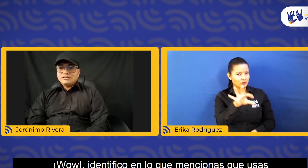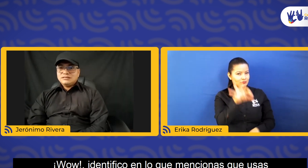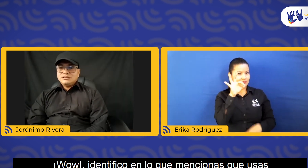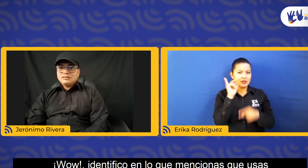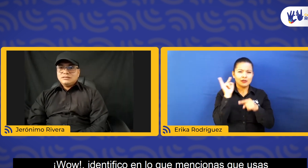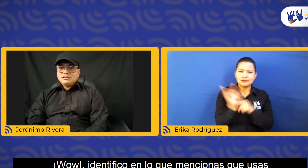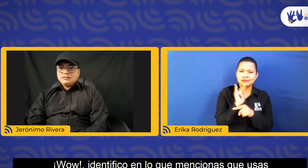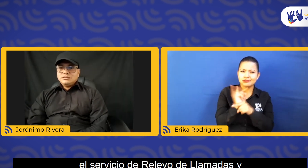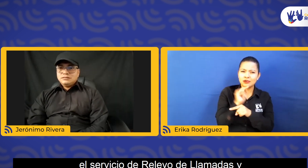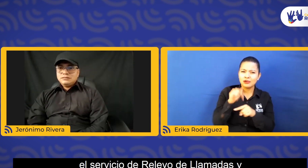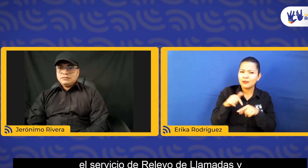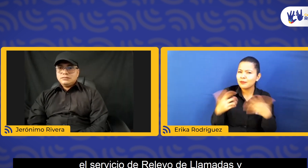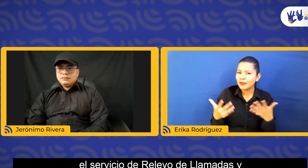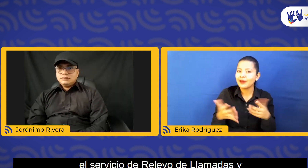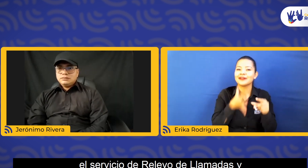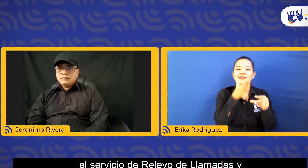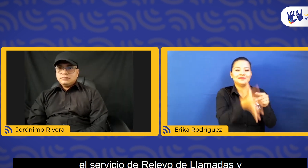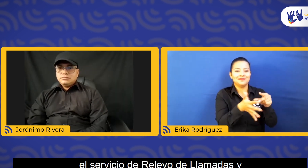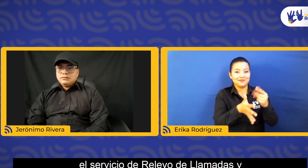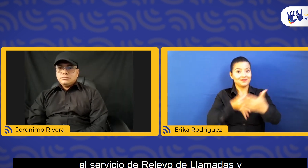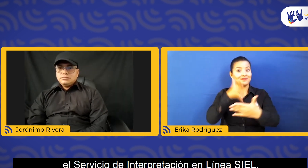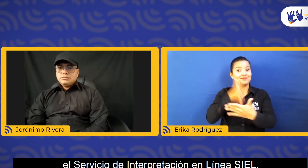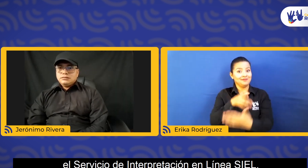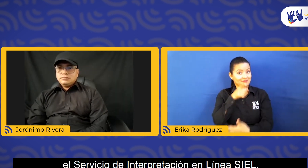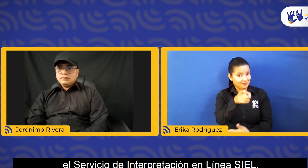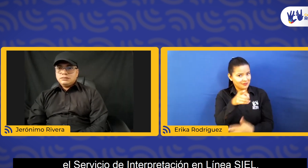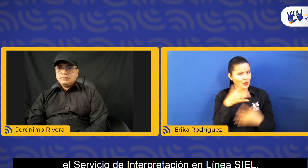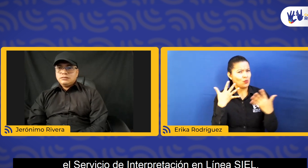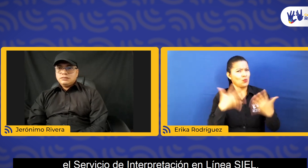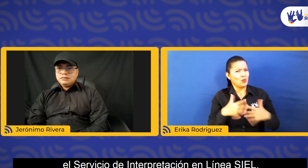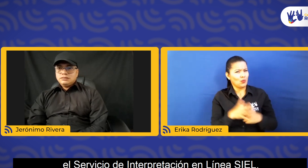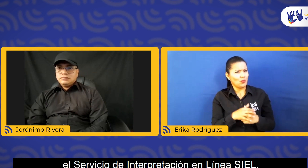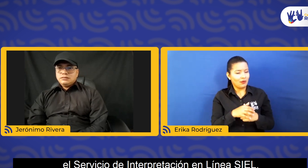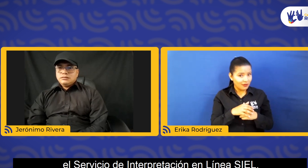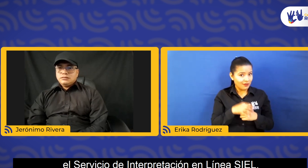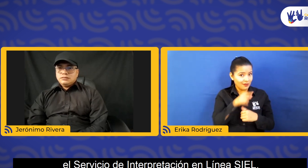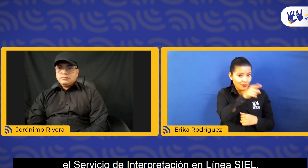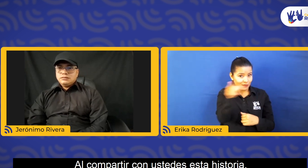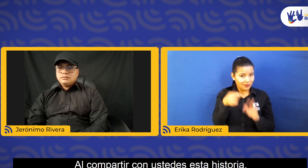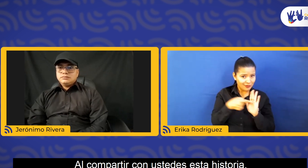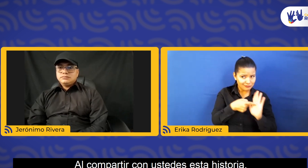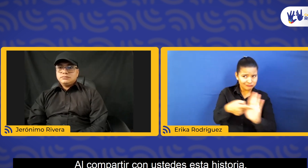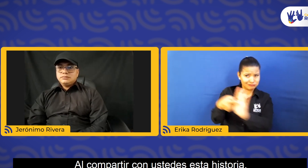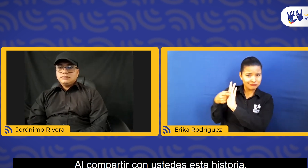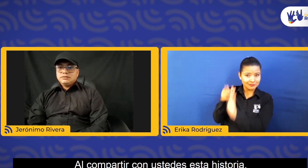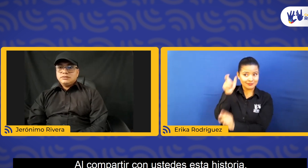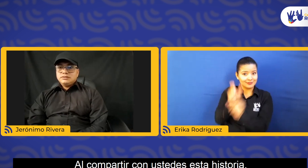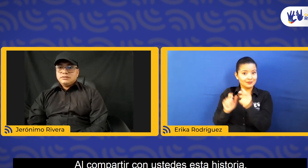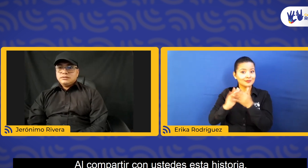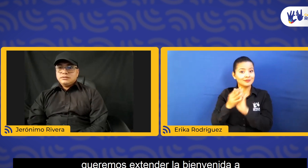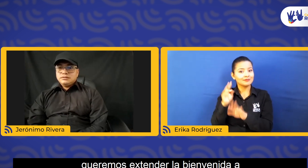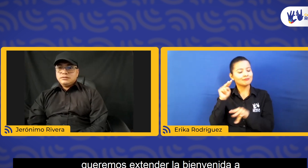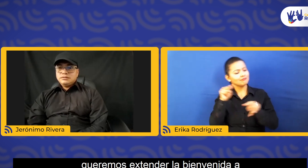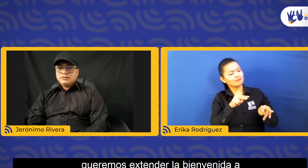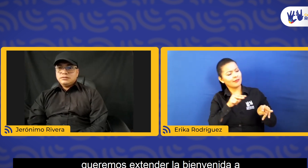en lo que mencionas que usas el servicio de relevo de llamadas y el servicio de interpretación en línea Ciel. Al compartir con ustedes esta